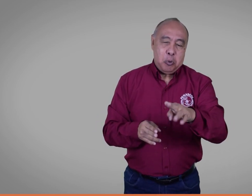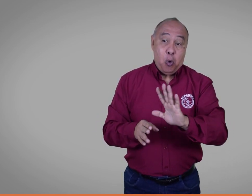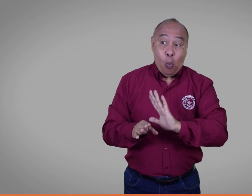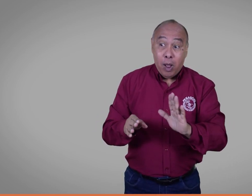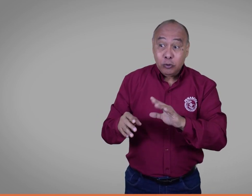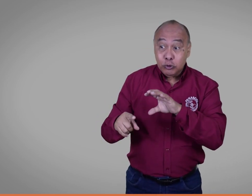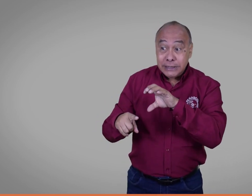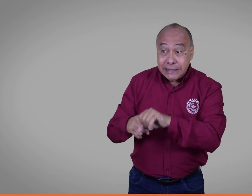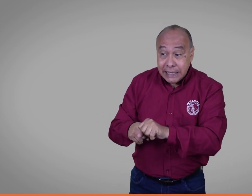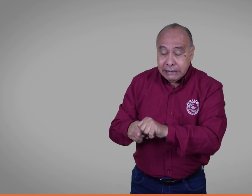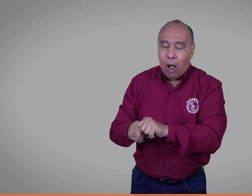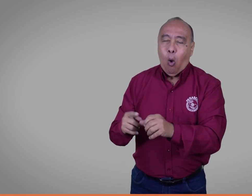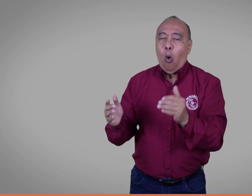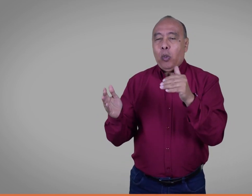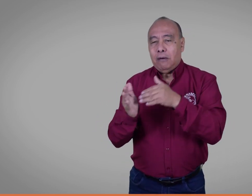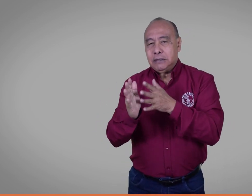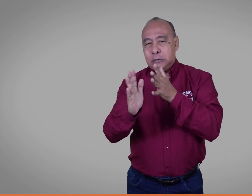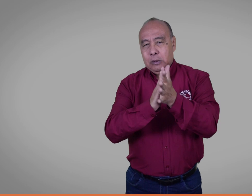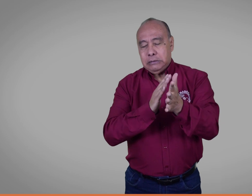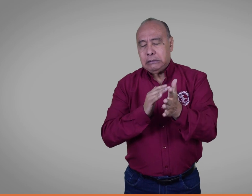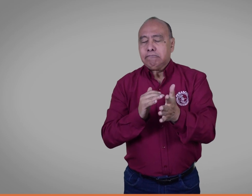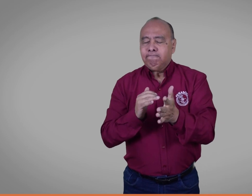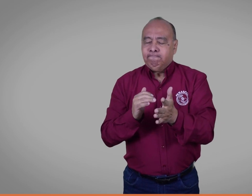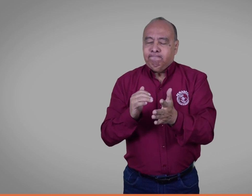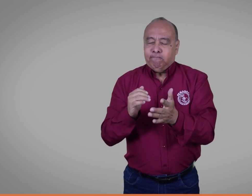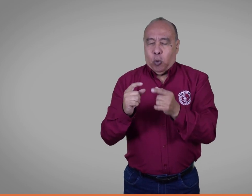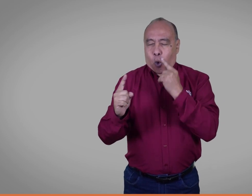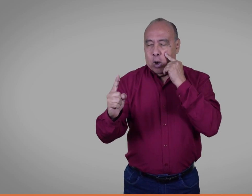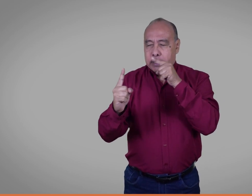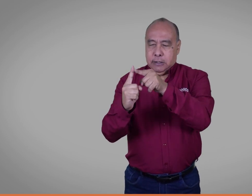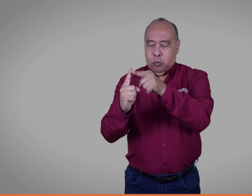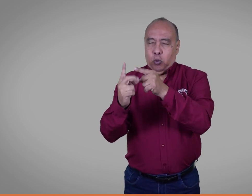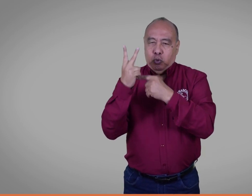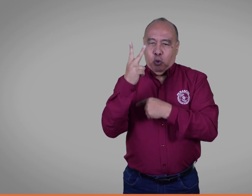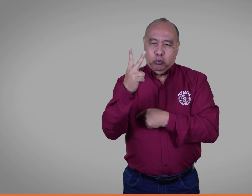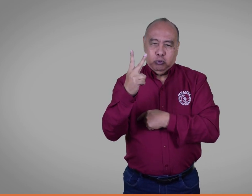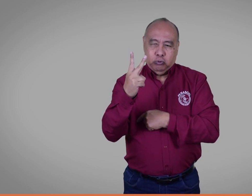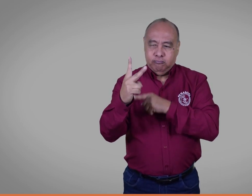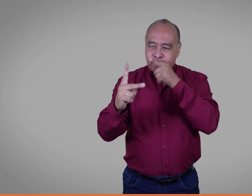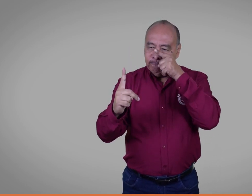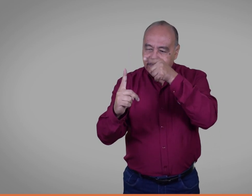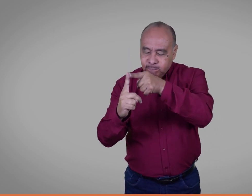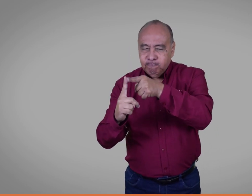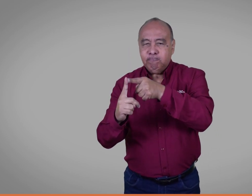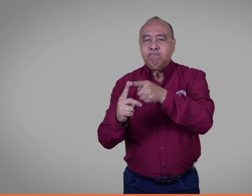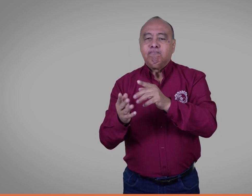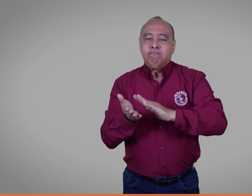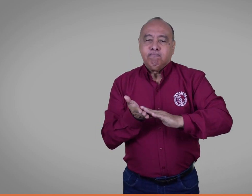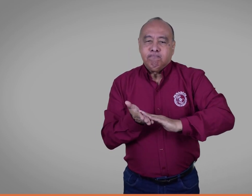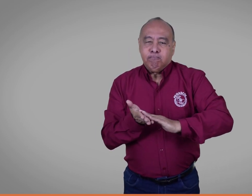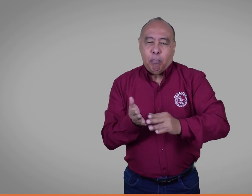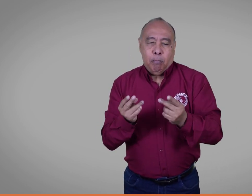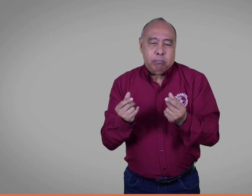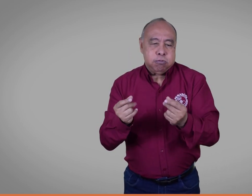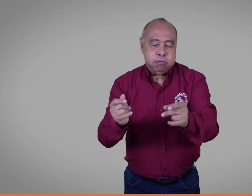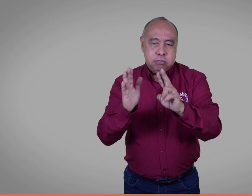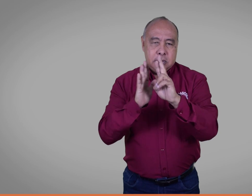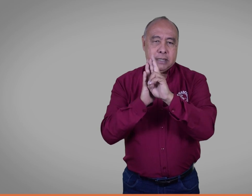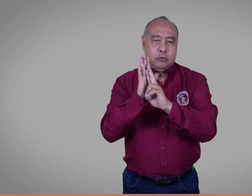cita, informaremos de nuevo qué sucedió. Nos planteamos allí dos objetivos. El primero, darle celeridad a la situación de